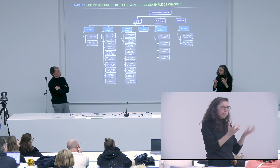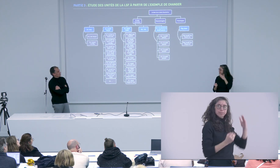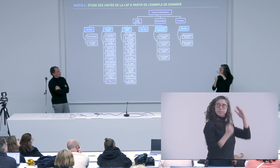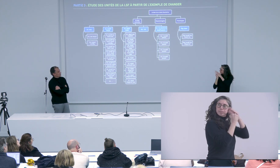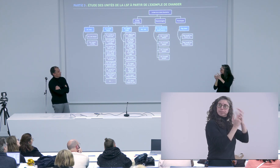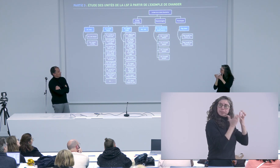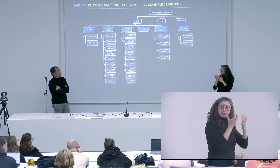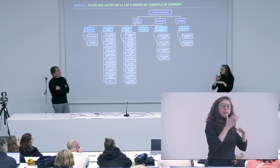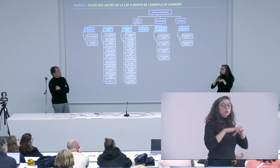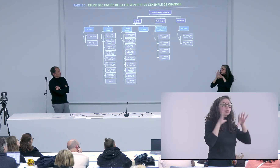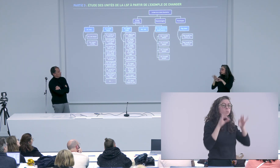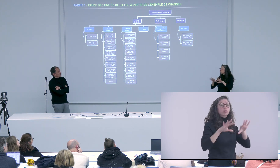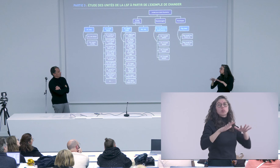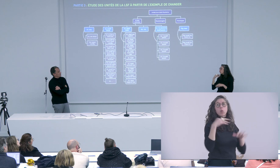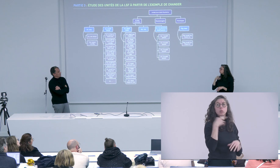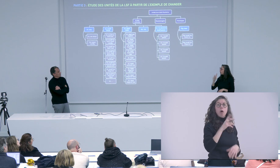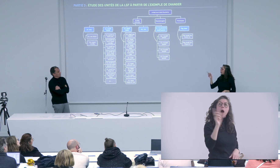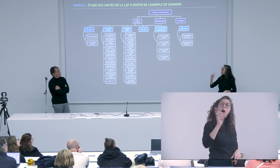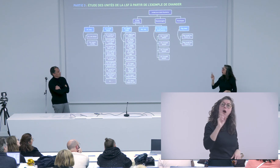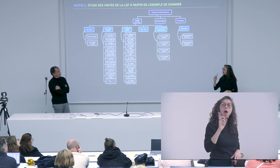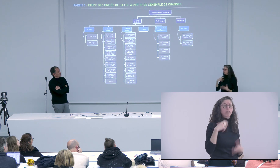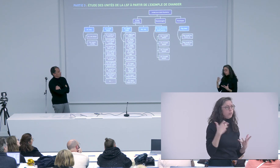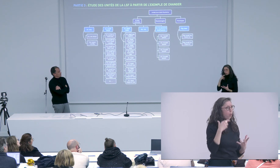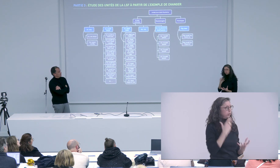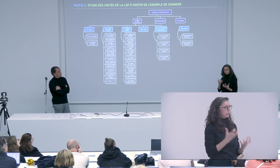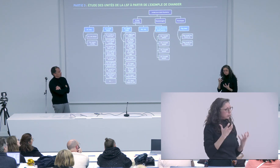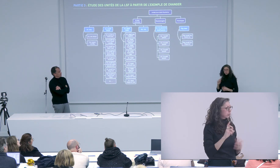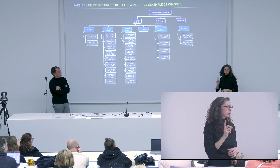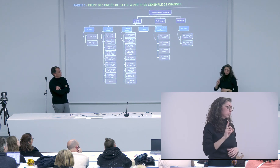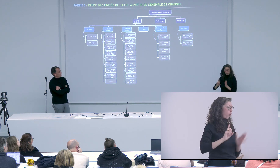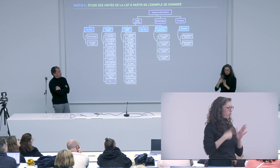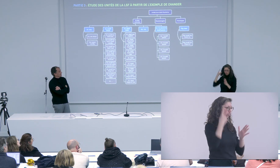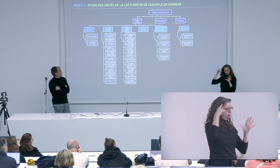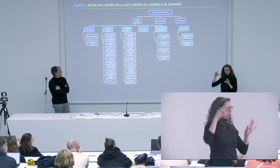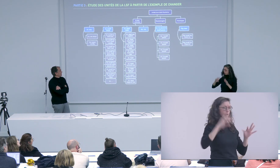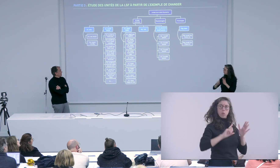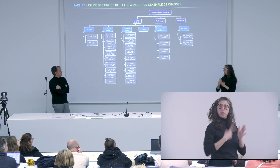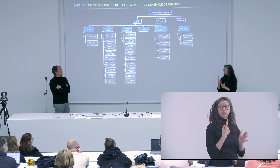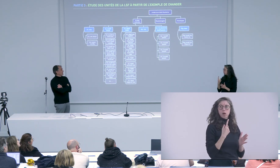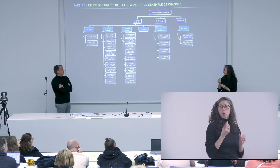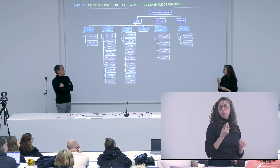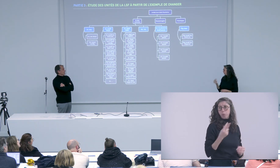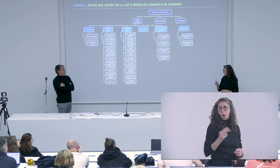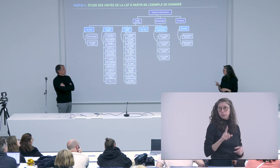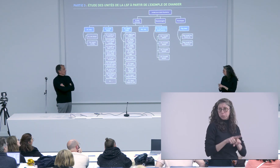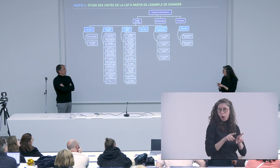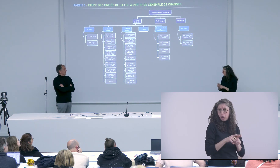différents signes aussi je pense que c'était important s'il y en a qui disent moi je veux du rose pour mes cheveux qui